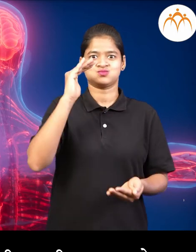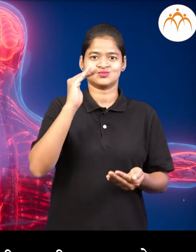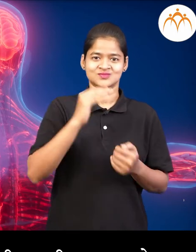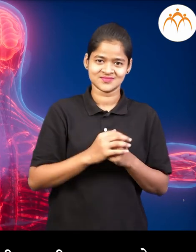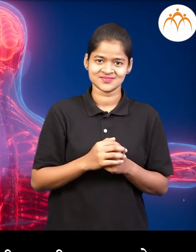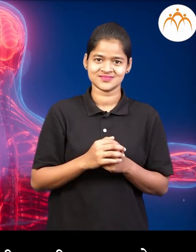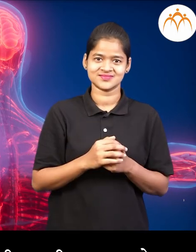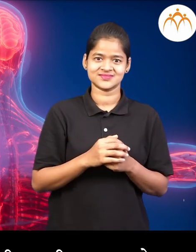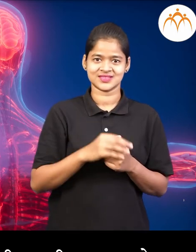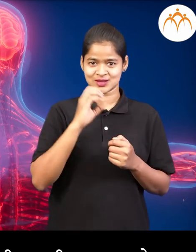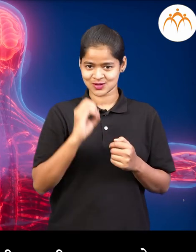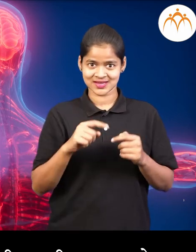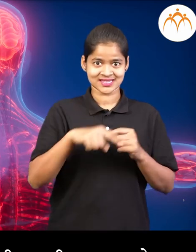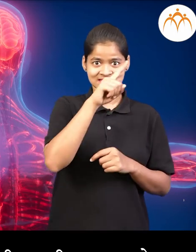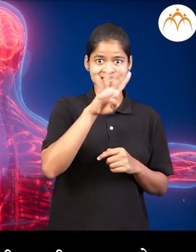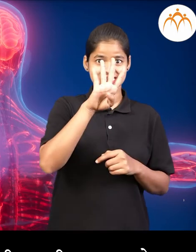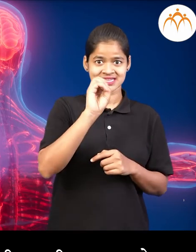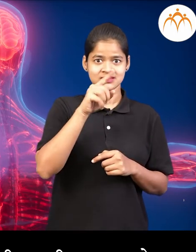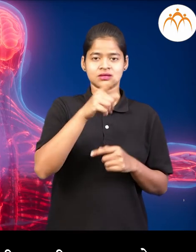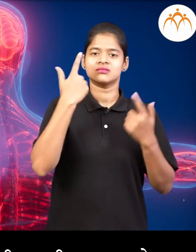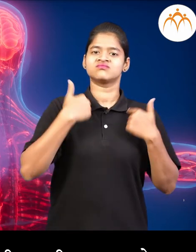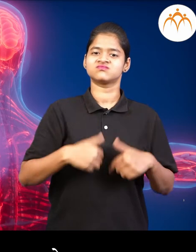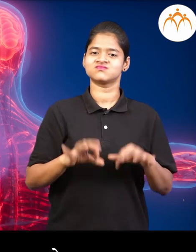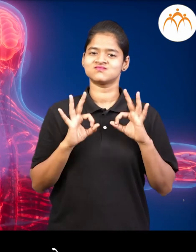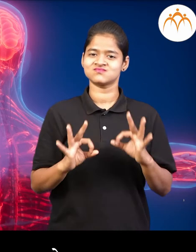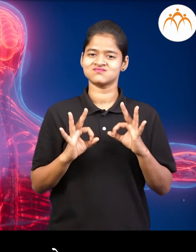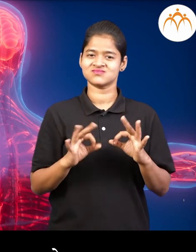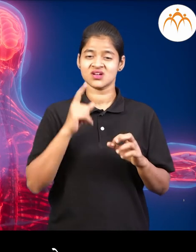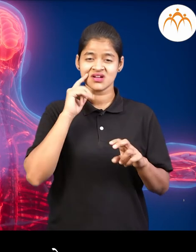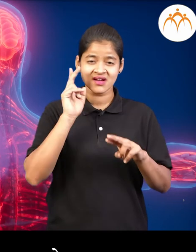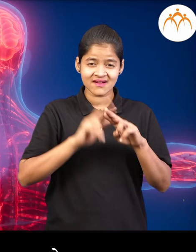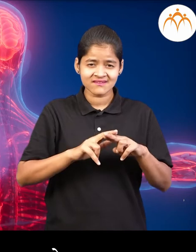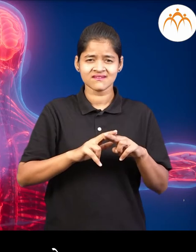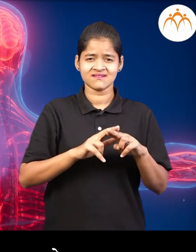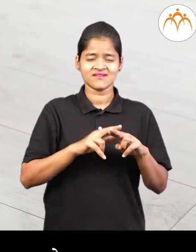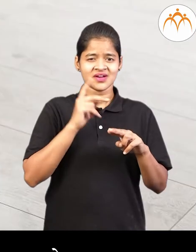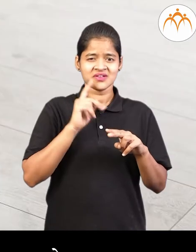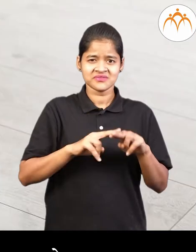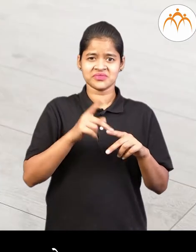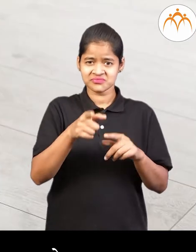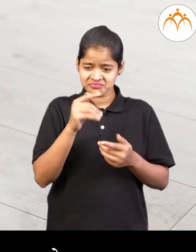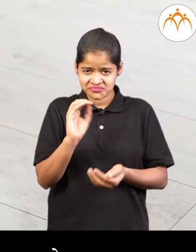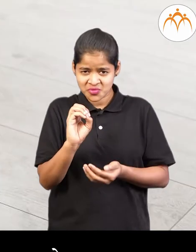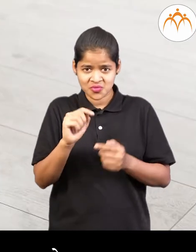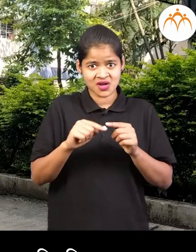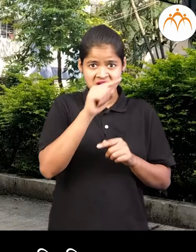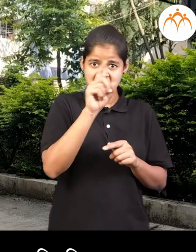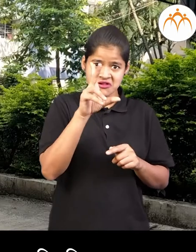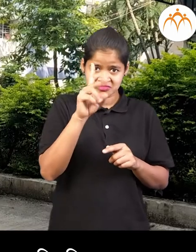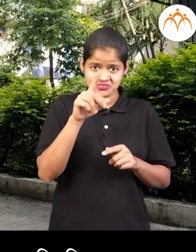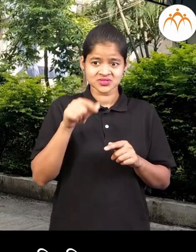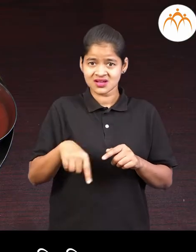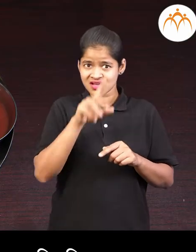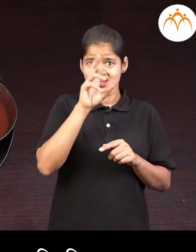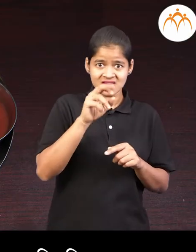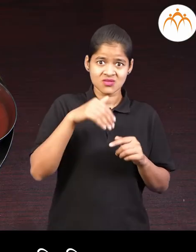प्रत्यकाची प्रकृती उत्तम राते उन्ची वाढ़त नसली तरी वजन वाढ़ते चांगल्या